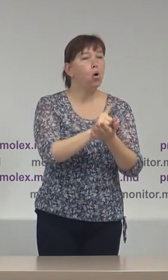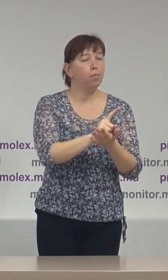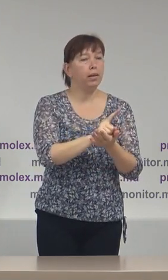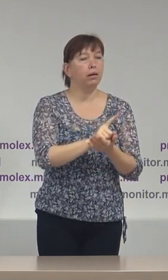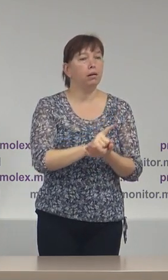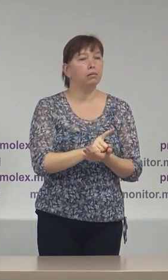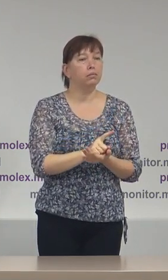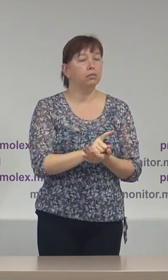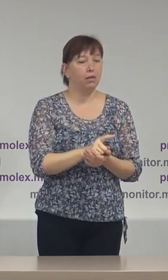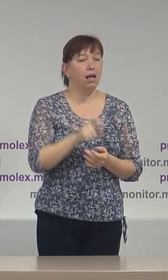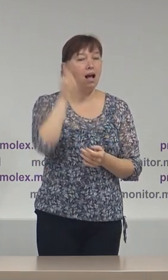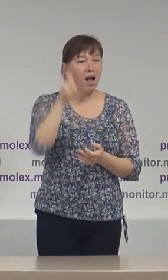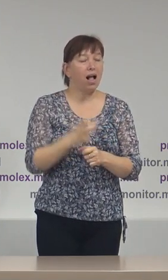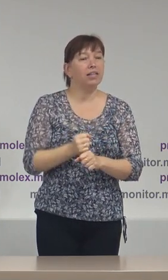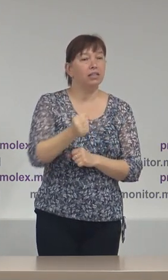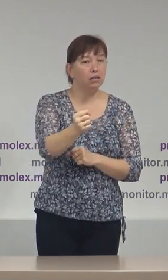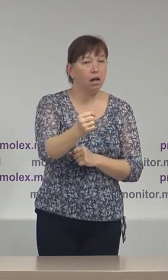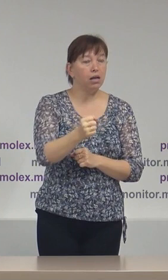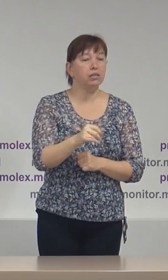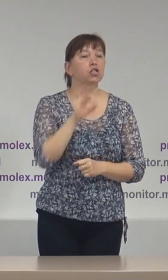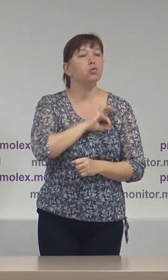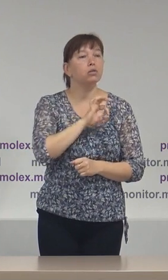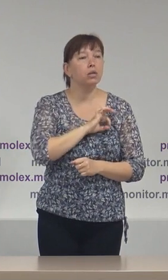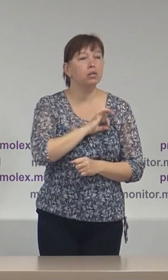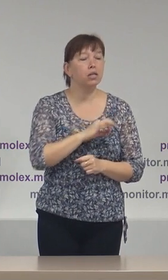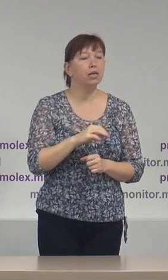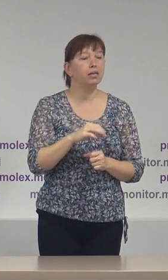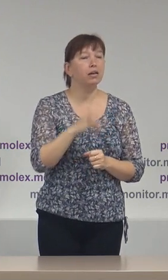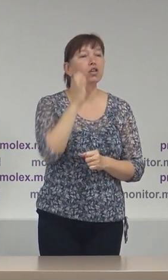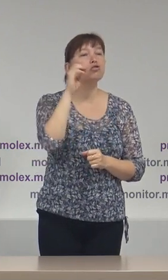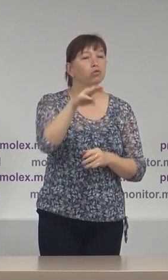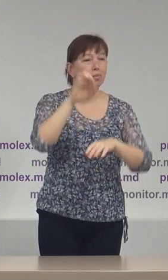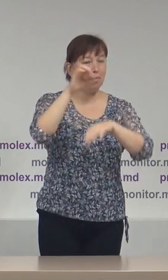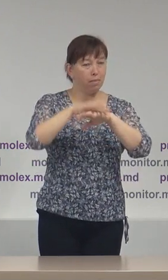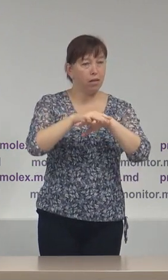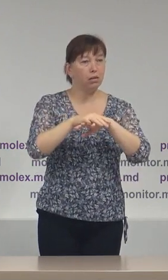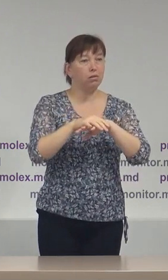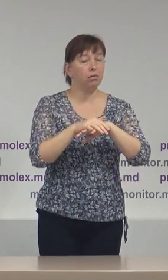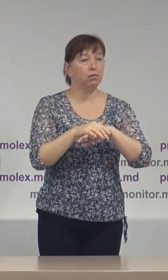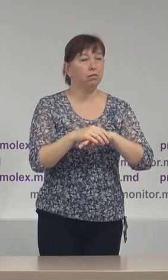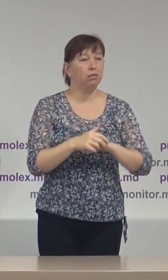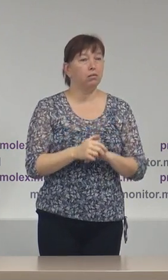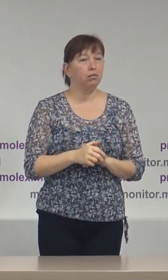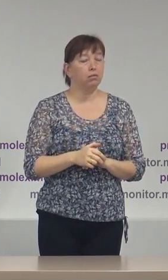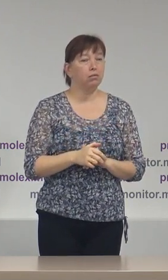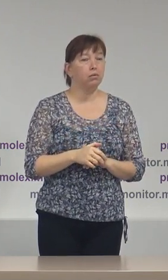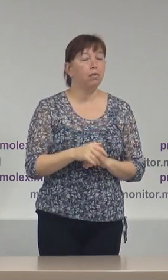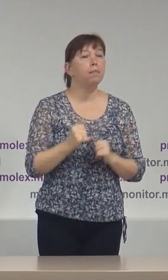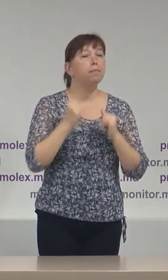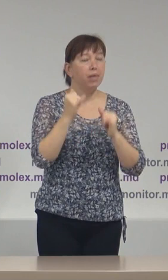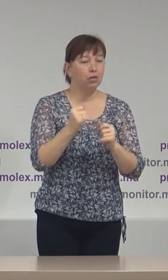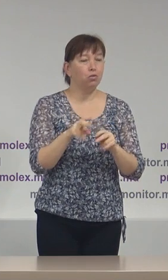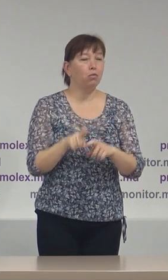candidații să utilizeze conturi bancare pentru